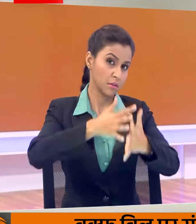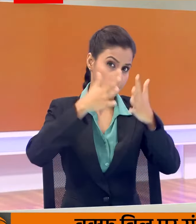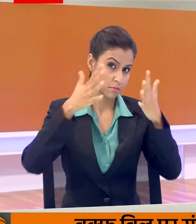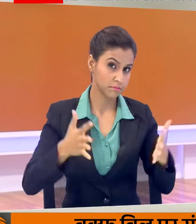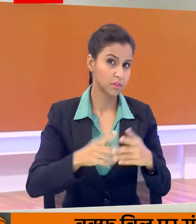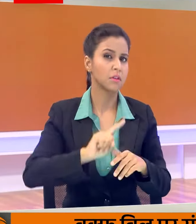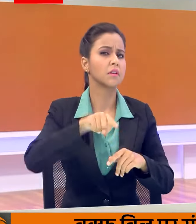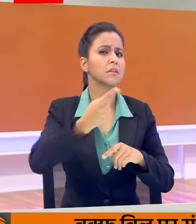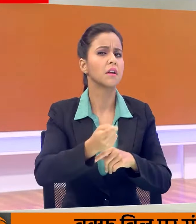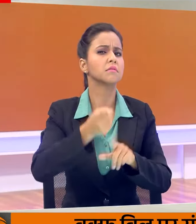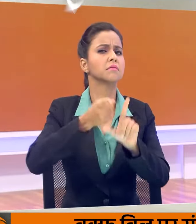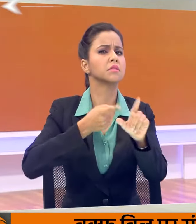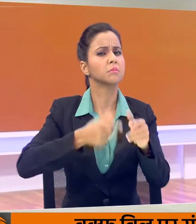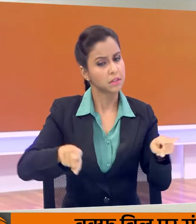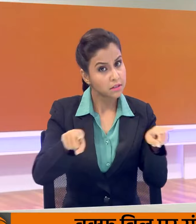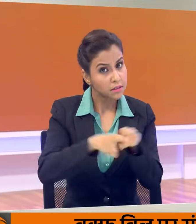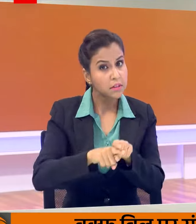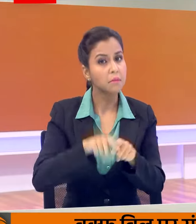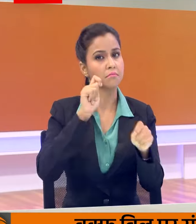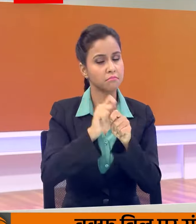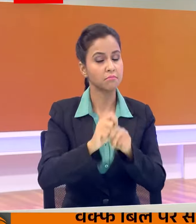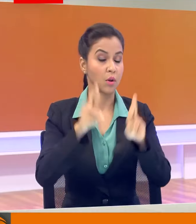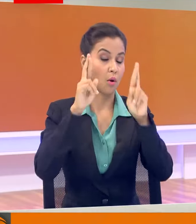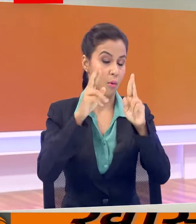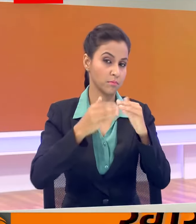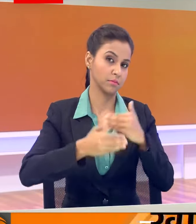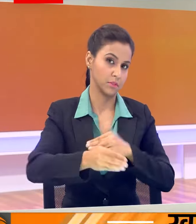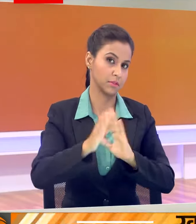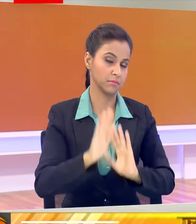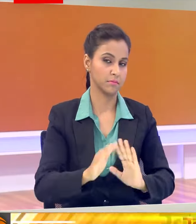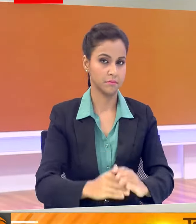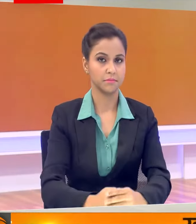किया और अगले सत्तर में भी इसी प्रकार से कारे होने की उम्मीज जताई